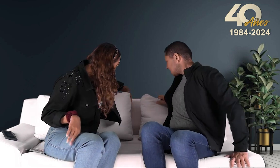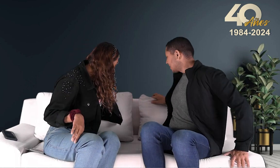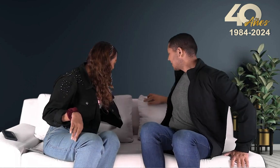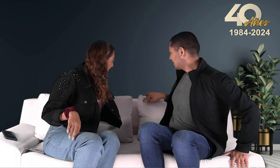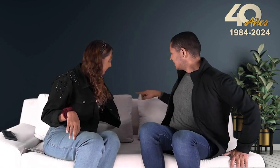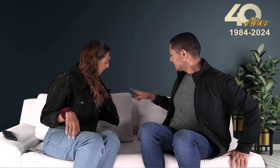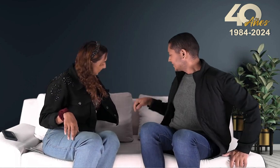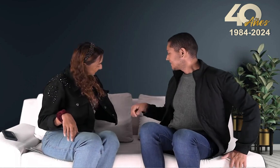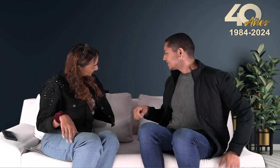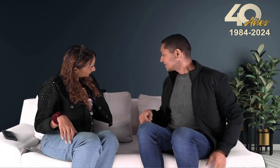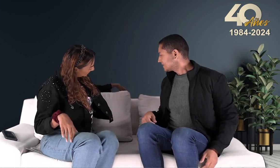Ahí está ¡Gracias!